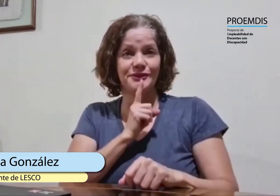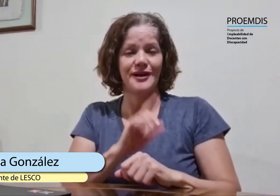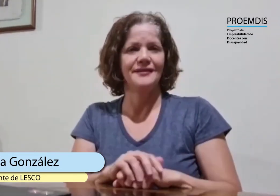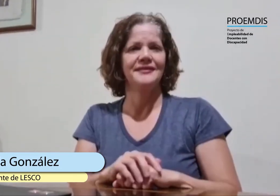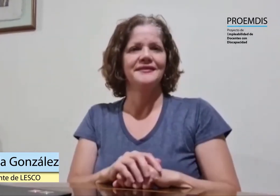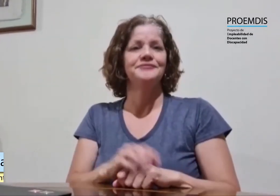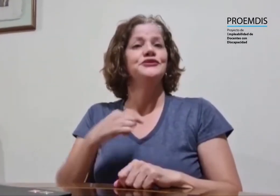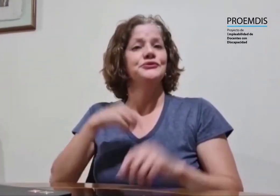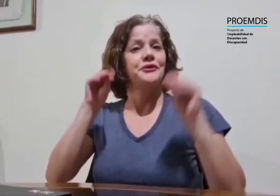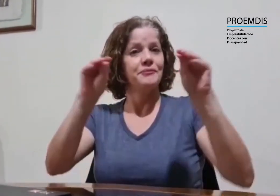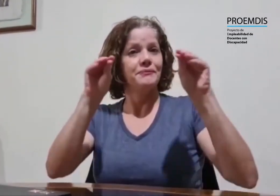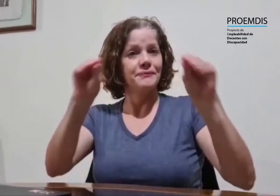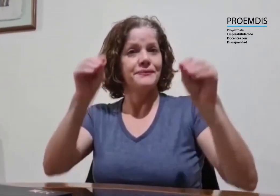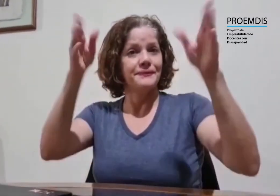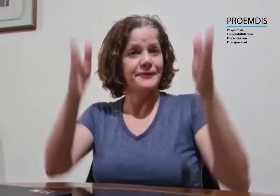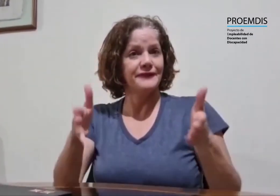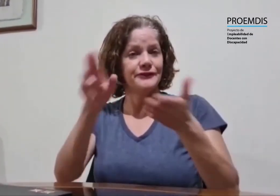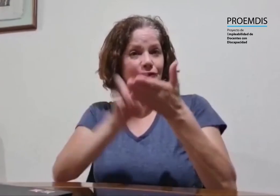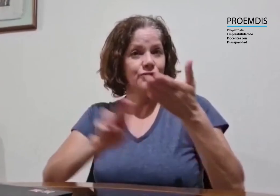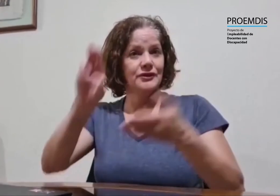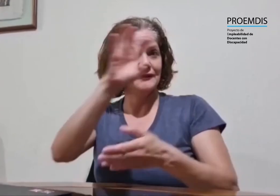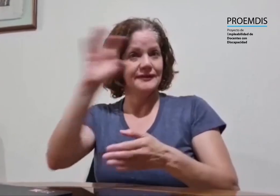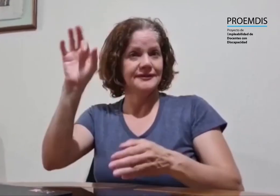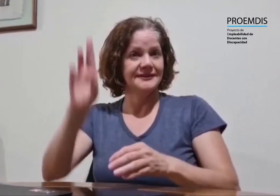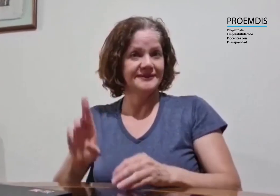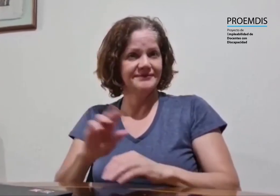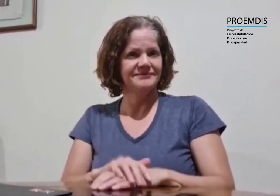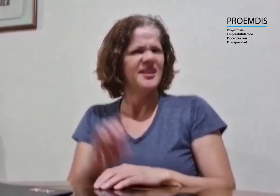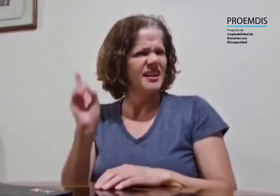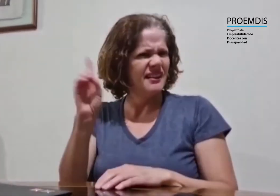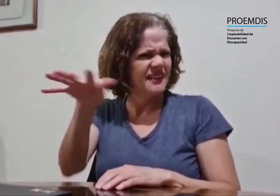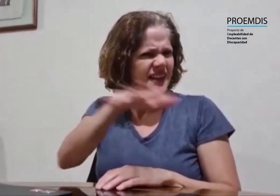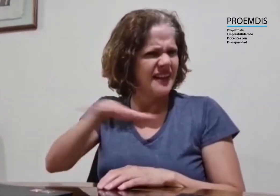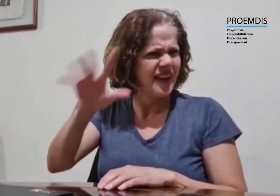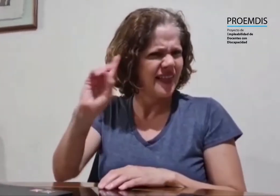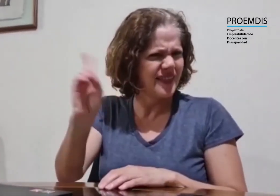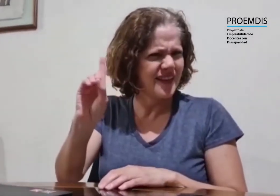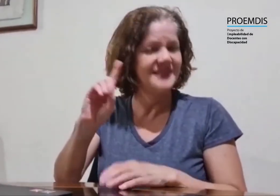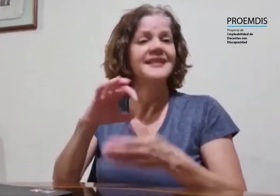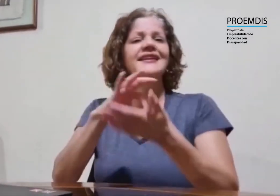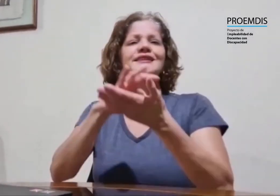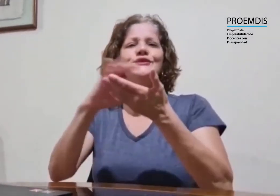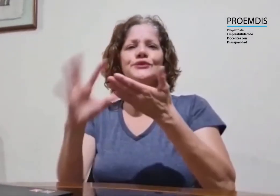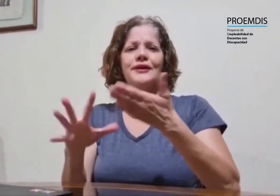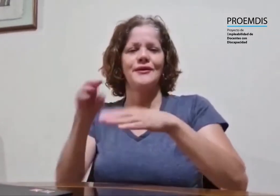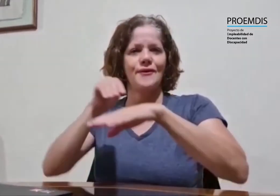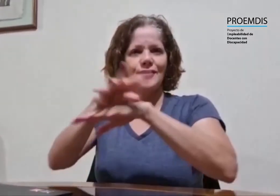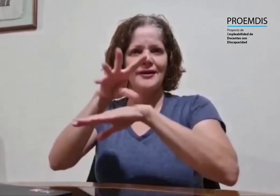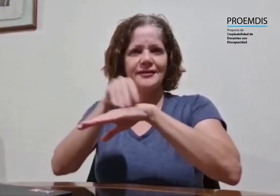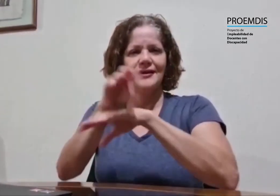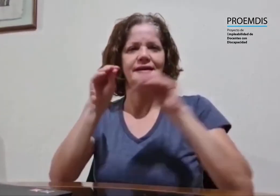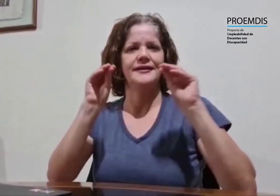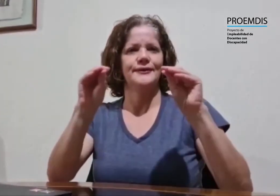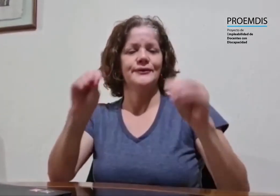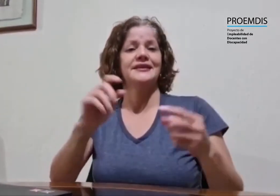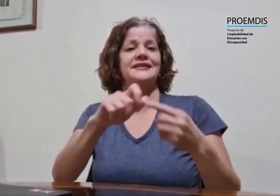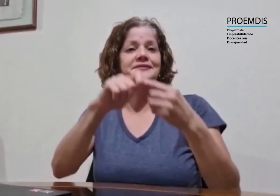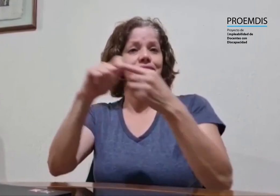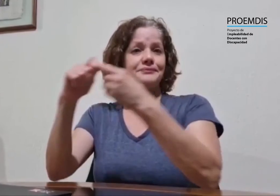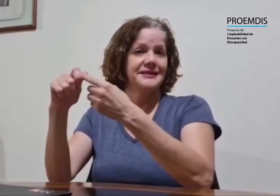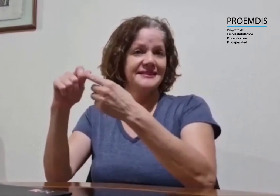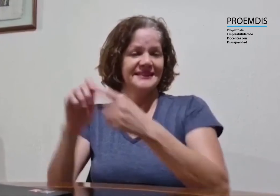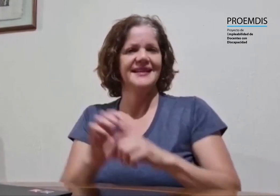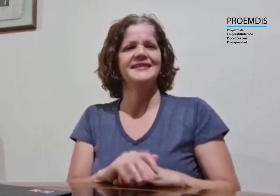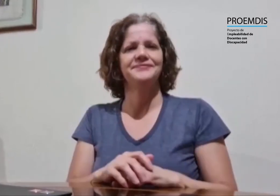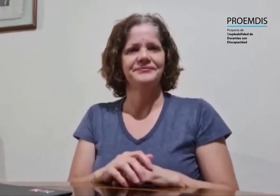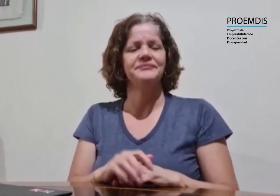Soy una persona sorda y docente en la Universidad de Costa Rica, específicamente en la Escuela de Orientación y